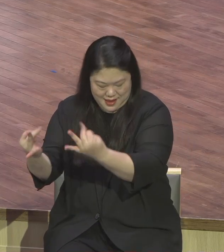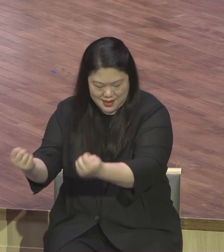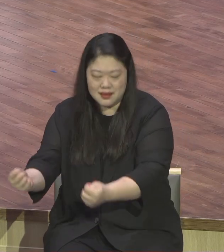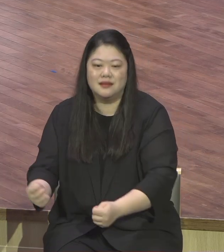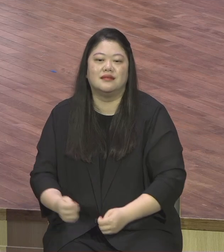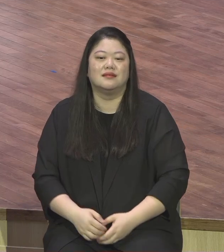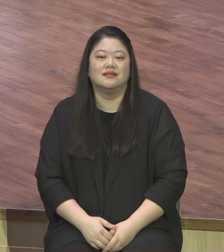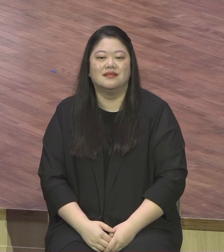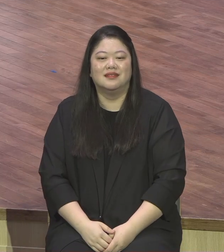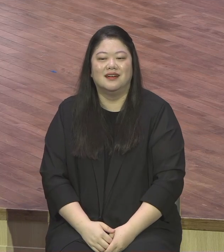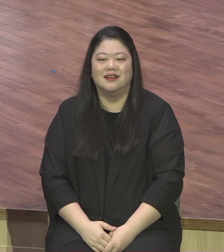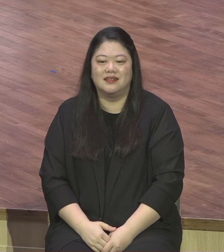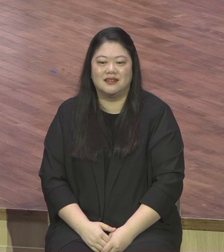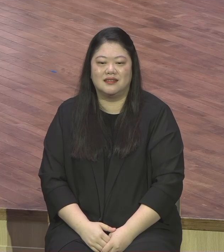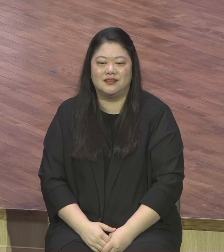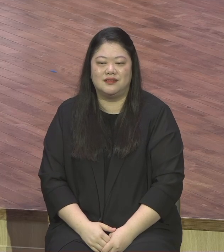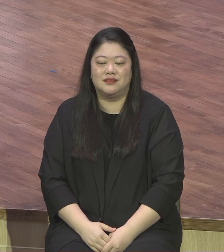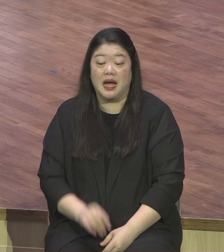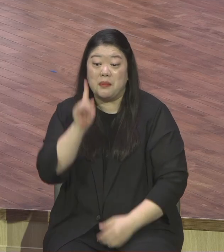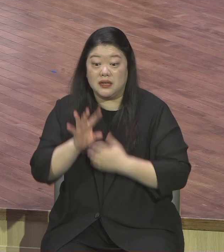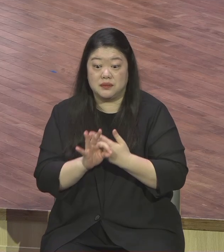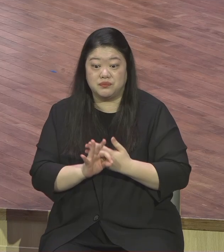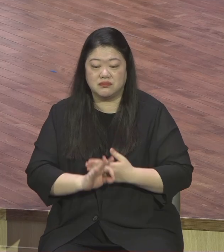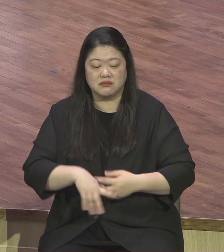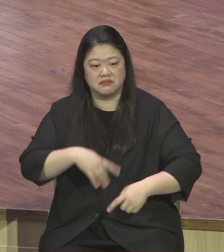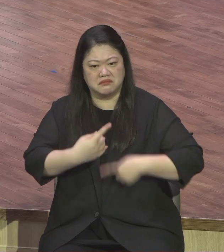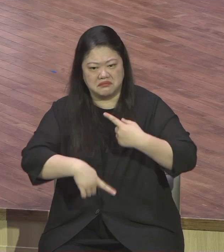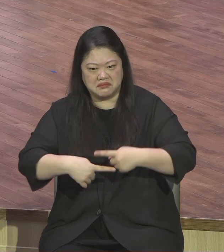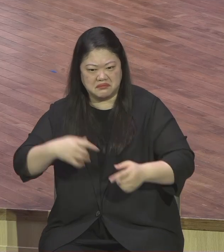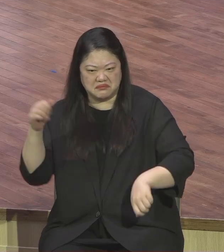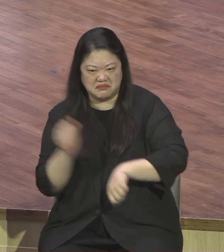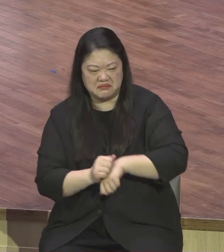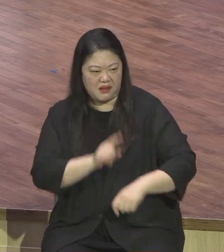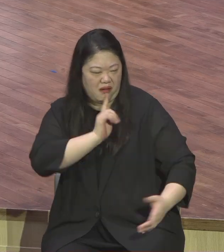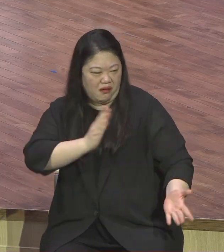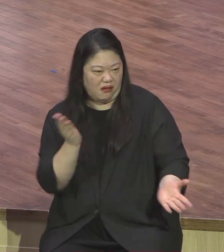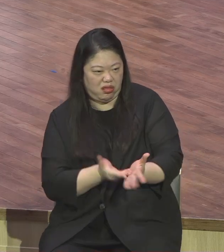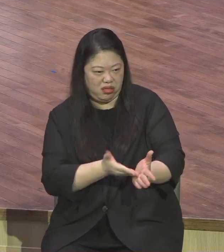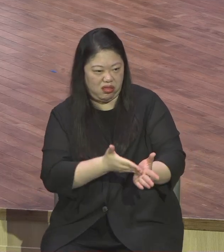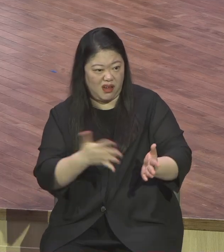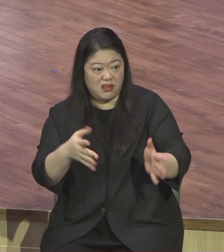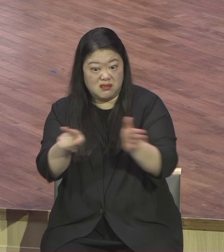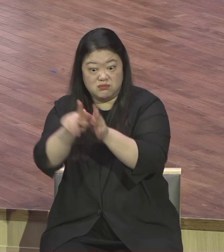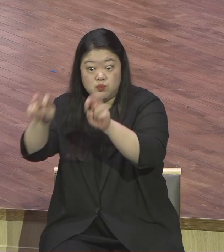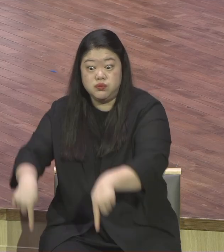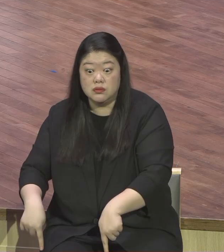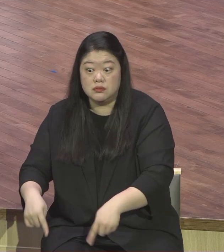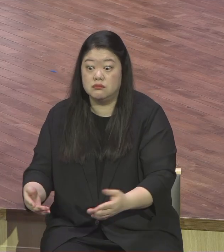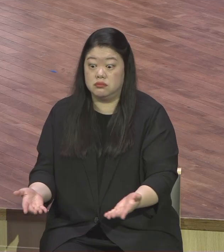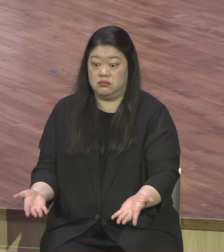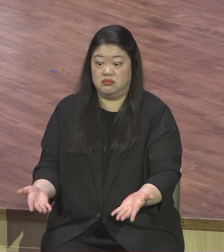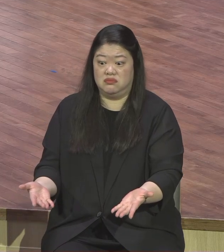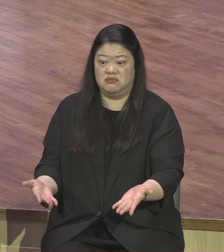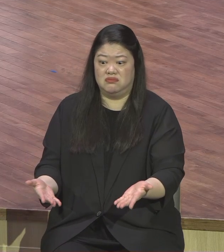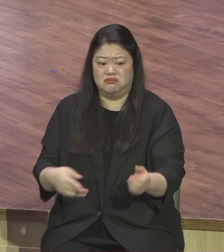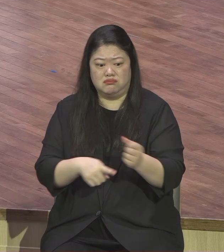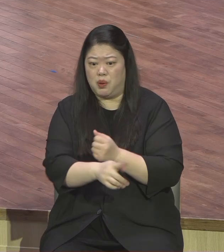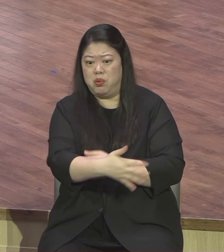말만 뻔치하게 잘하고 교회 오래 다니고 아무 감각 없는 그거보다는 차라리 짧더라도 순수한 모습이 더 좋지